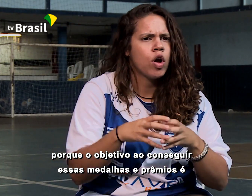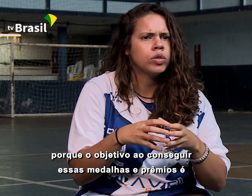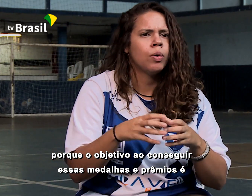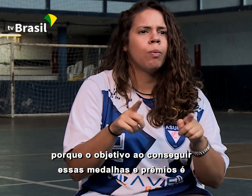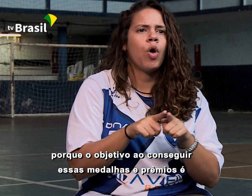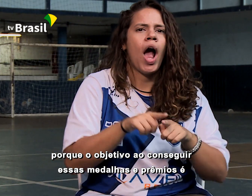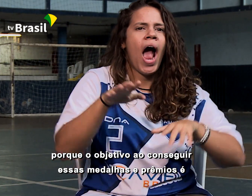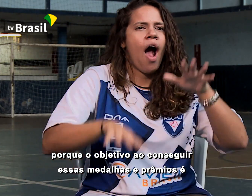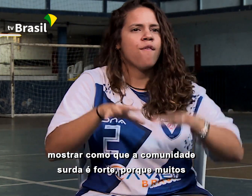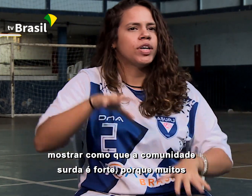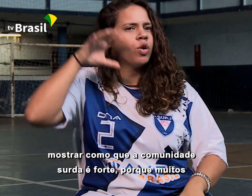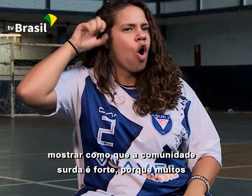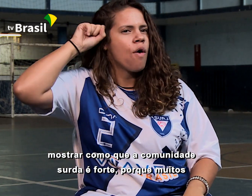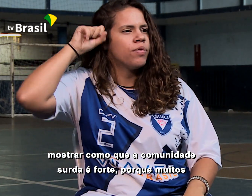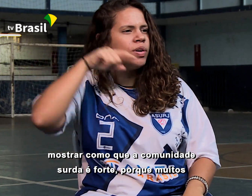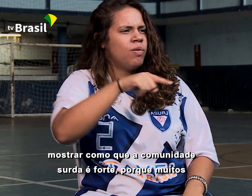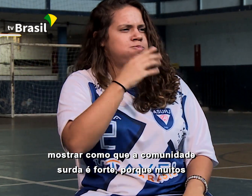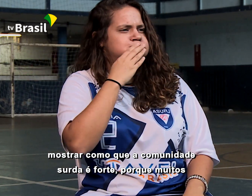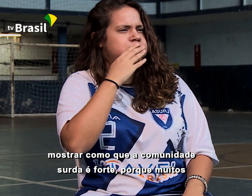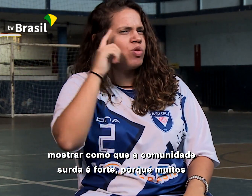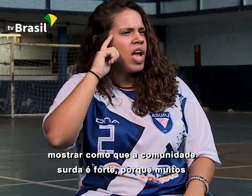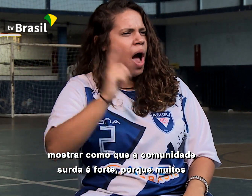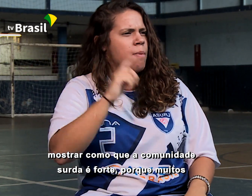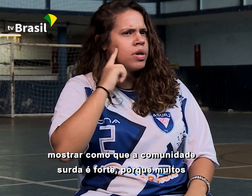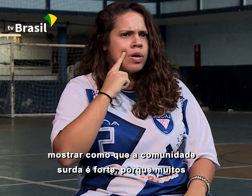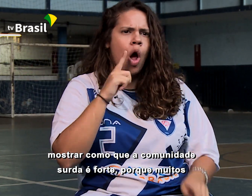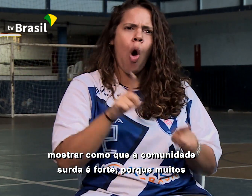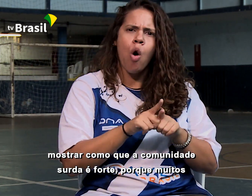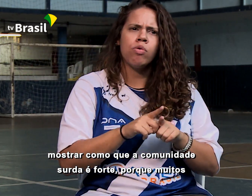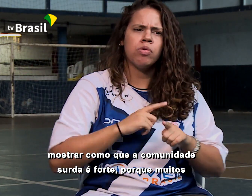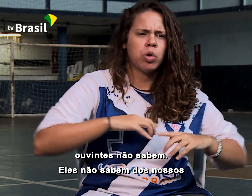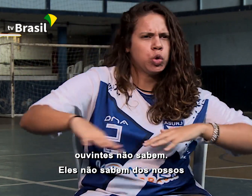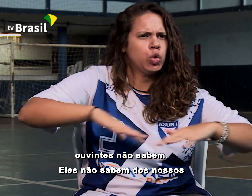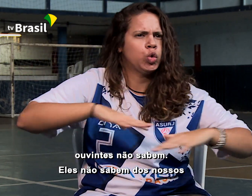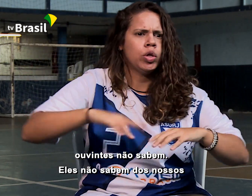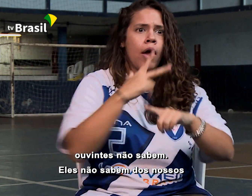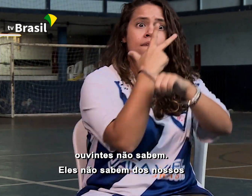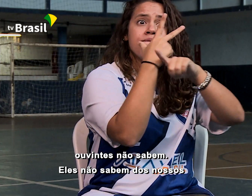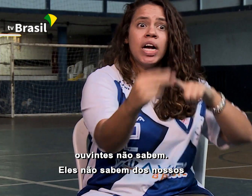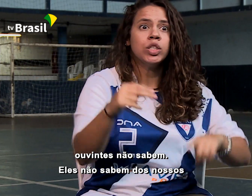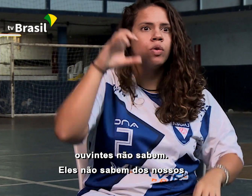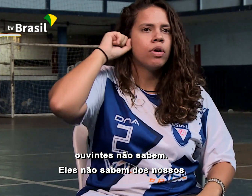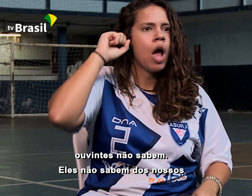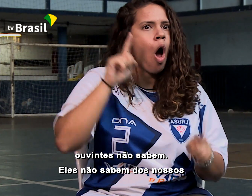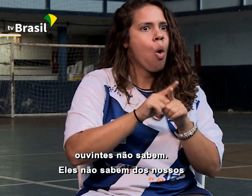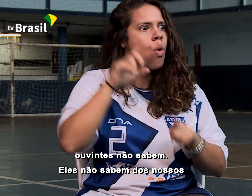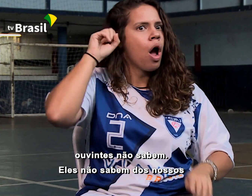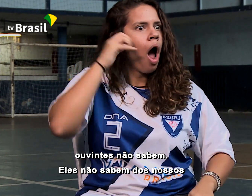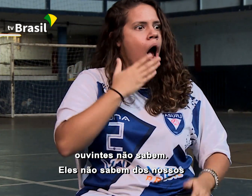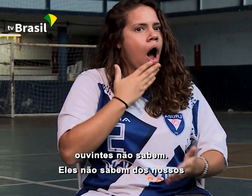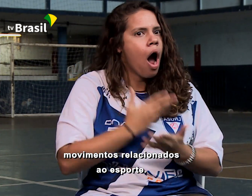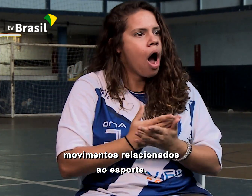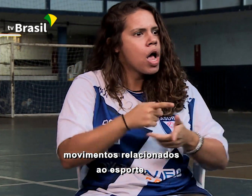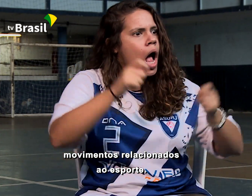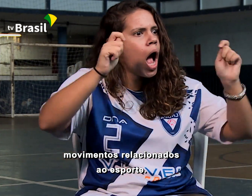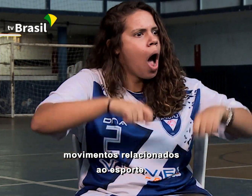e prêmios é mostrar como a comunidade surda é forte, porque muitos ouvintes não sabem. Eles não sabem dos nossos movimentos